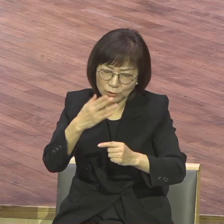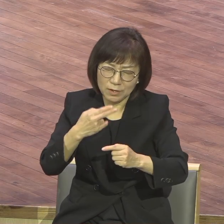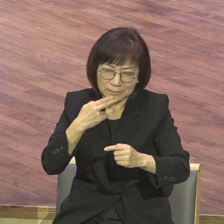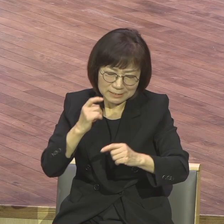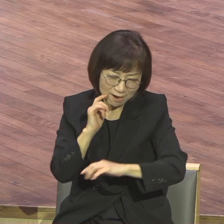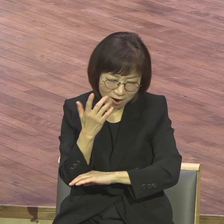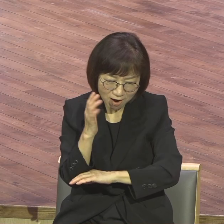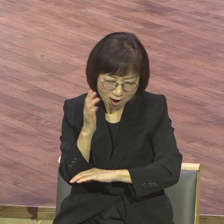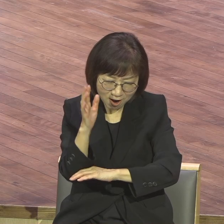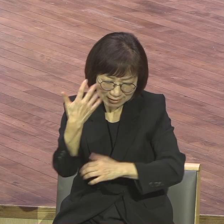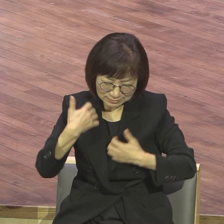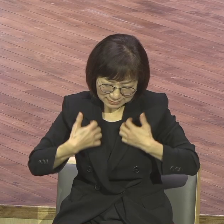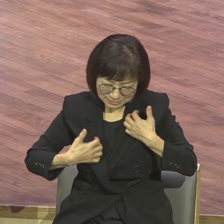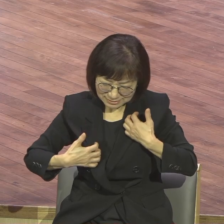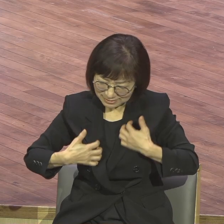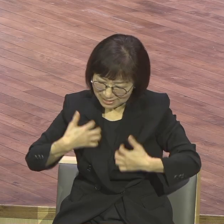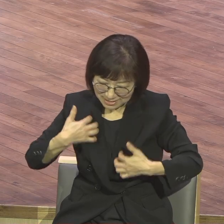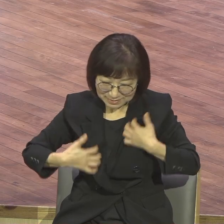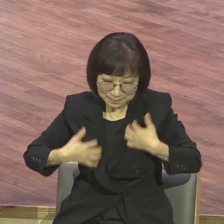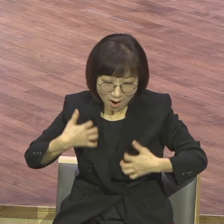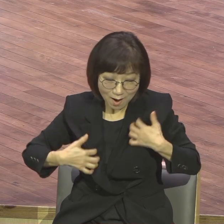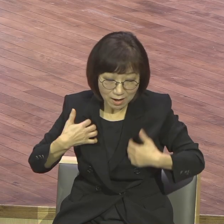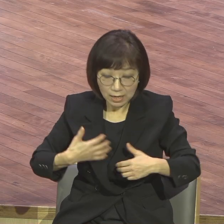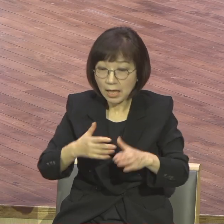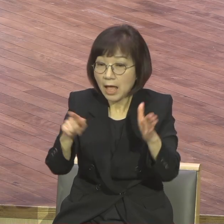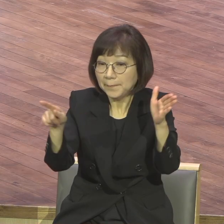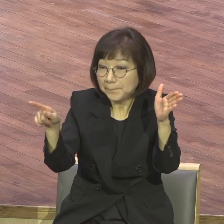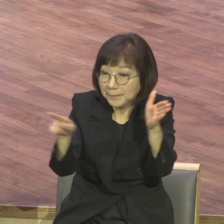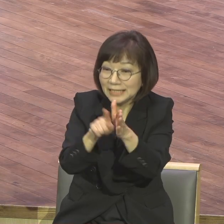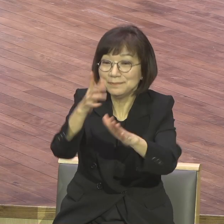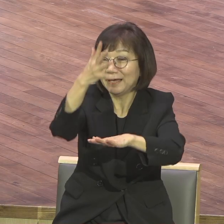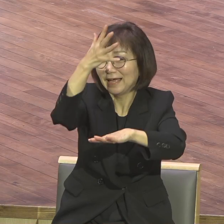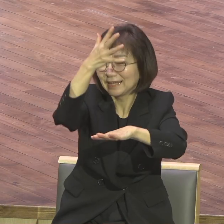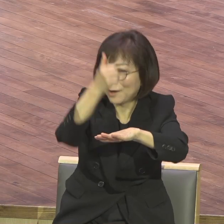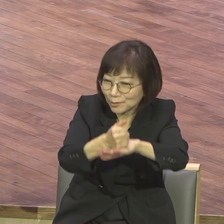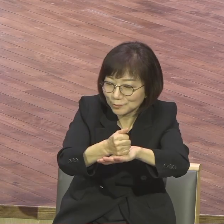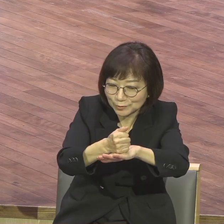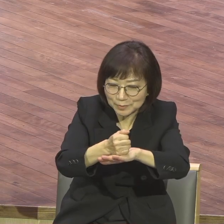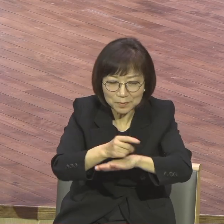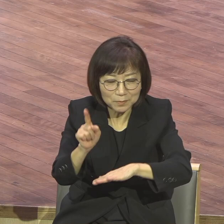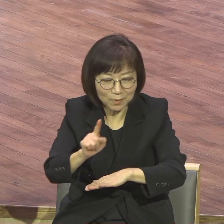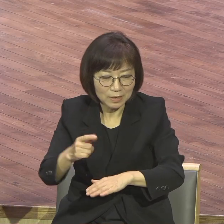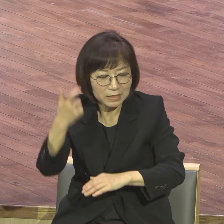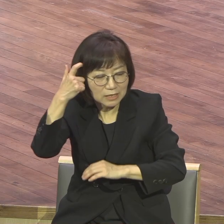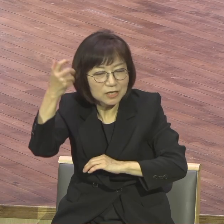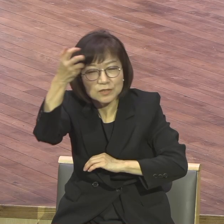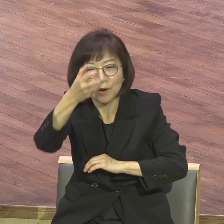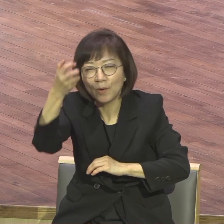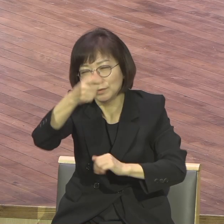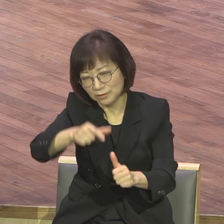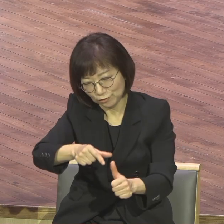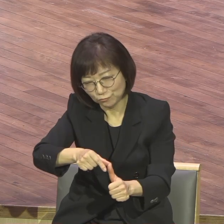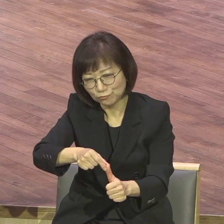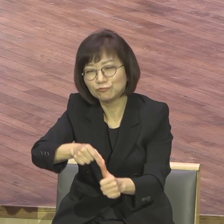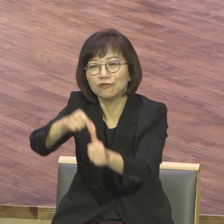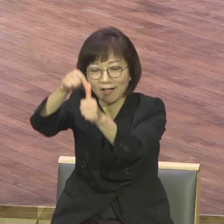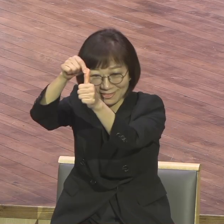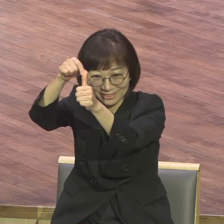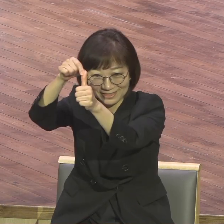기뻐하니 믿음의 결국 꼭 영혼의 구원을 받음이라 믿음의 결국이